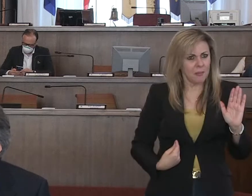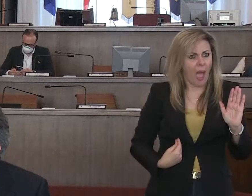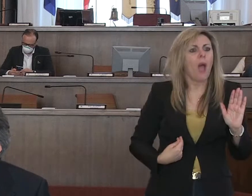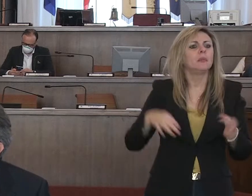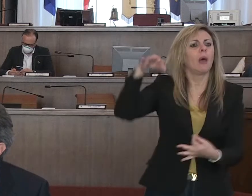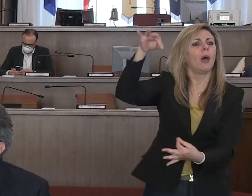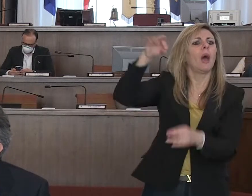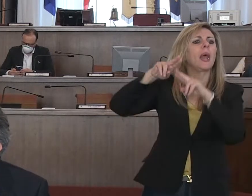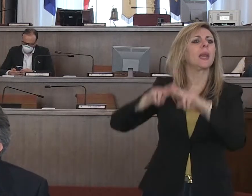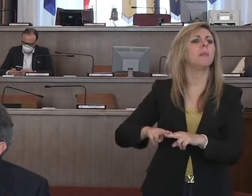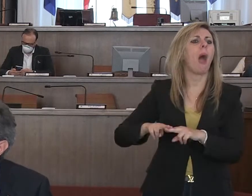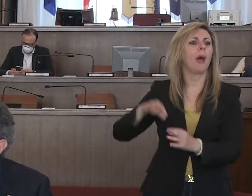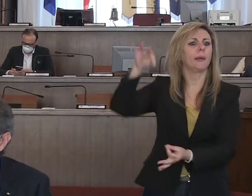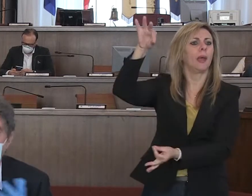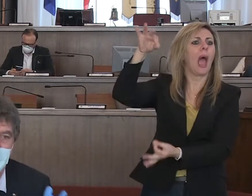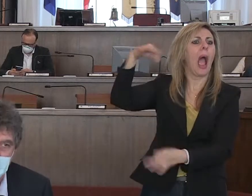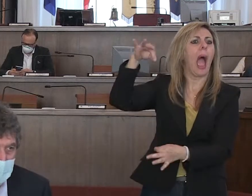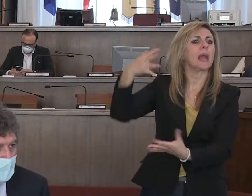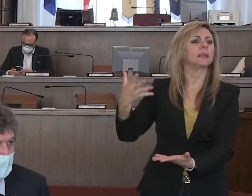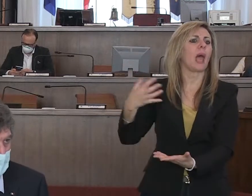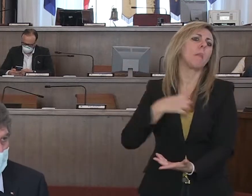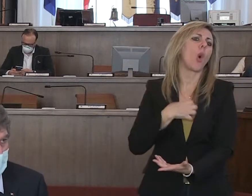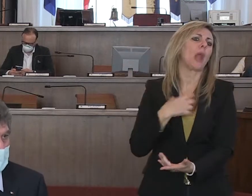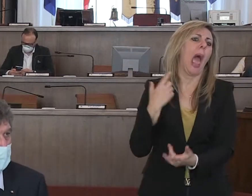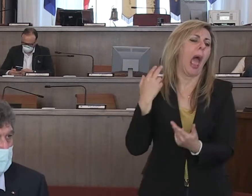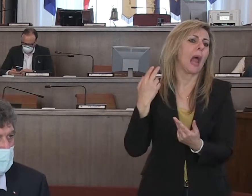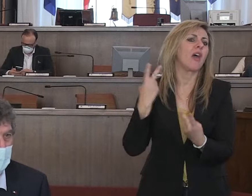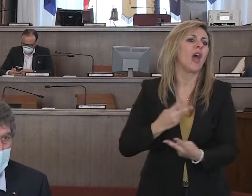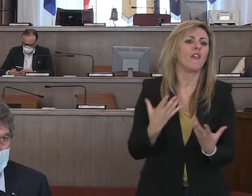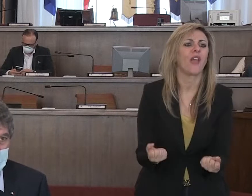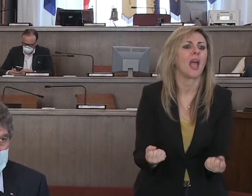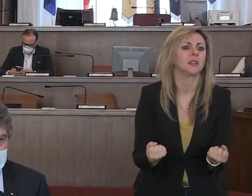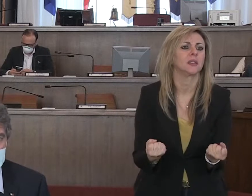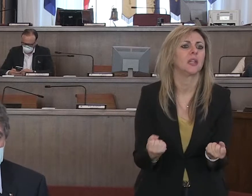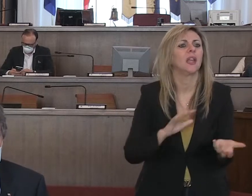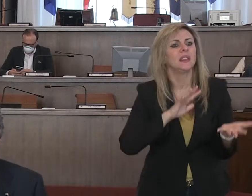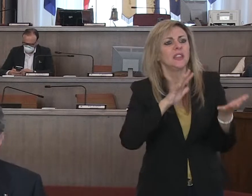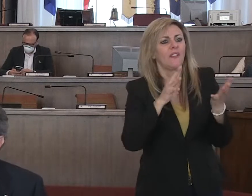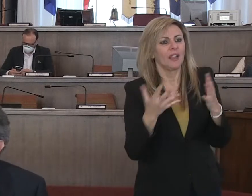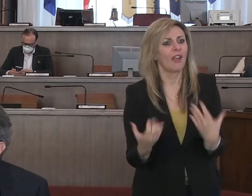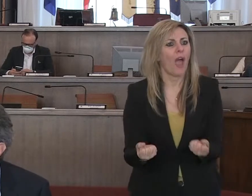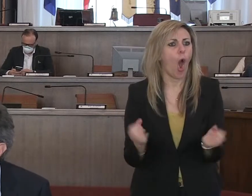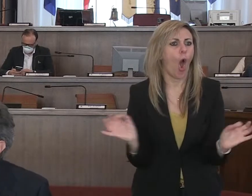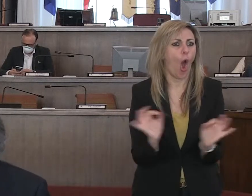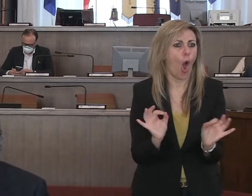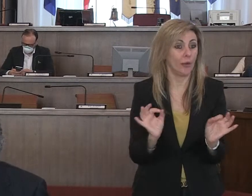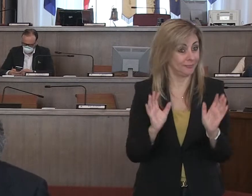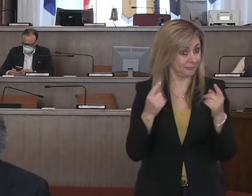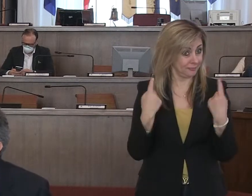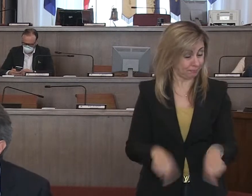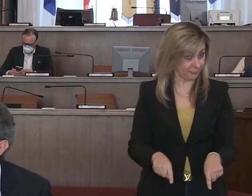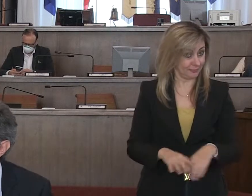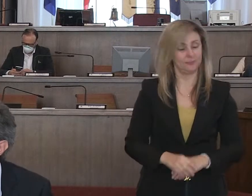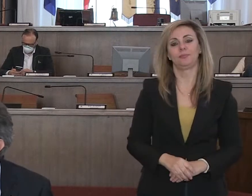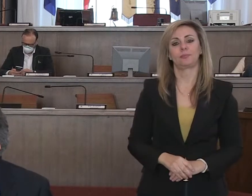un'ordinanza rischia di essere più un atto morale che non un fatto efficace. Al momento